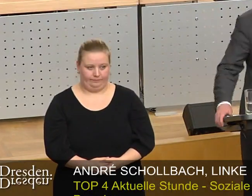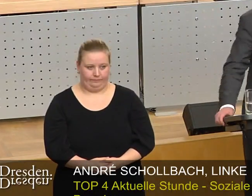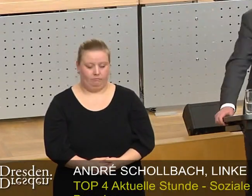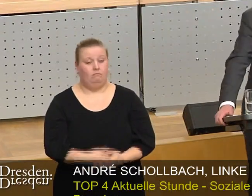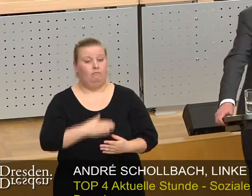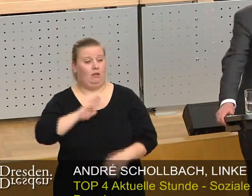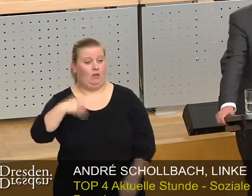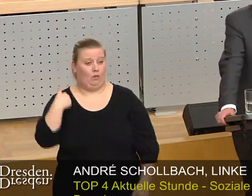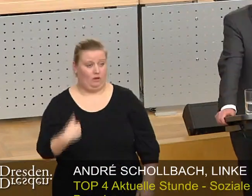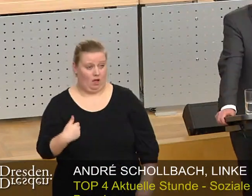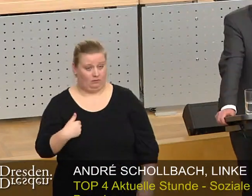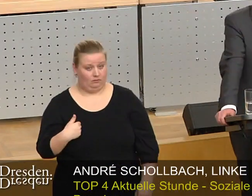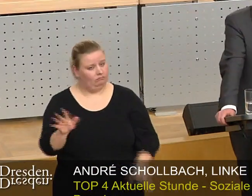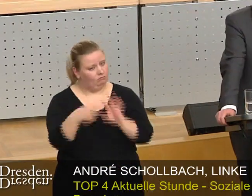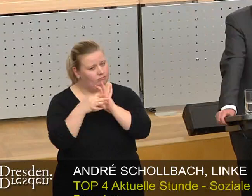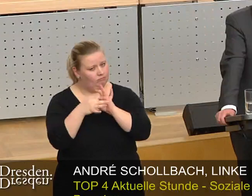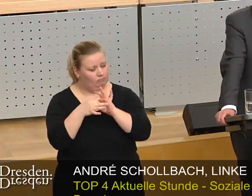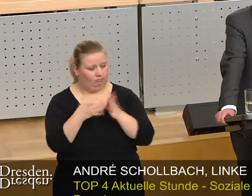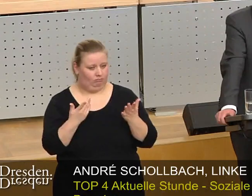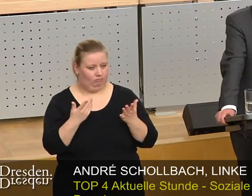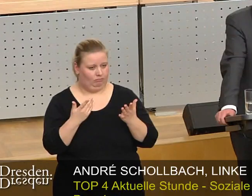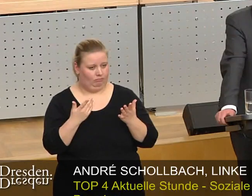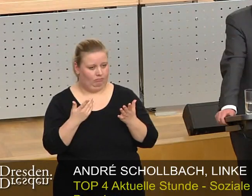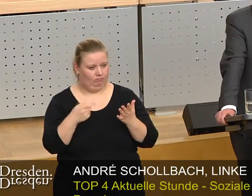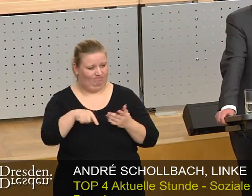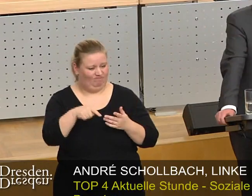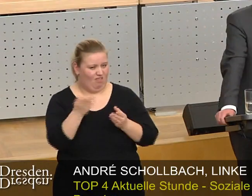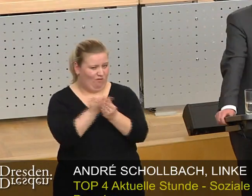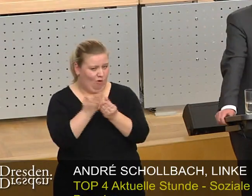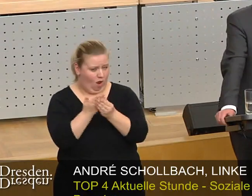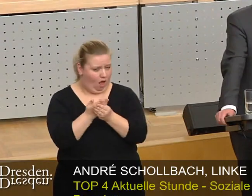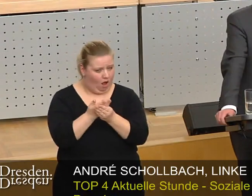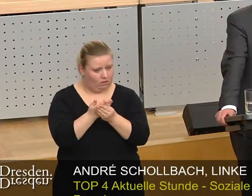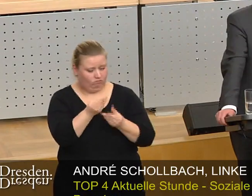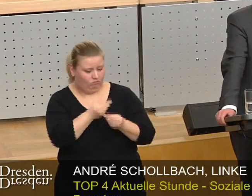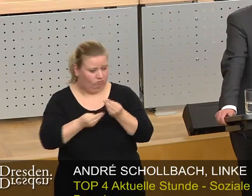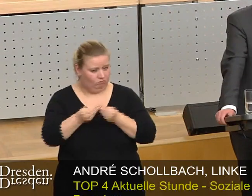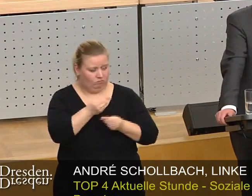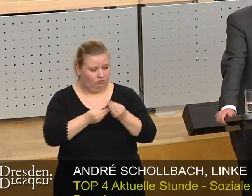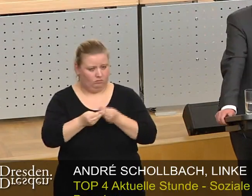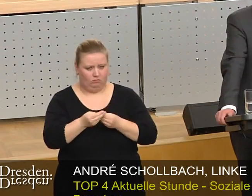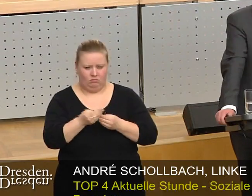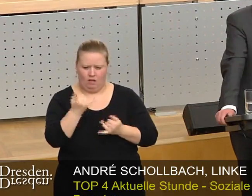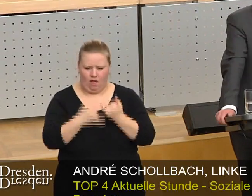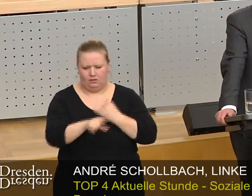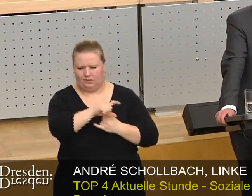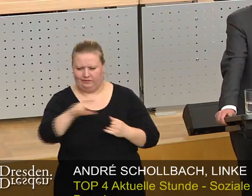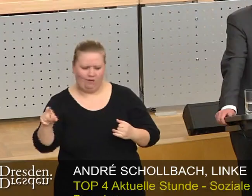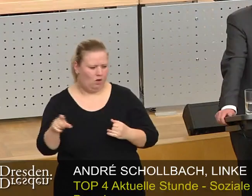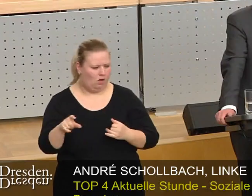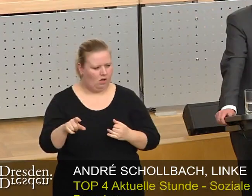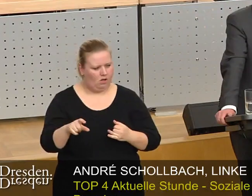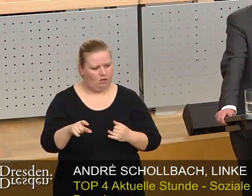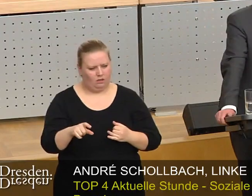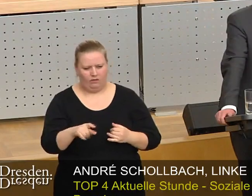Meine Damen und Herren, im Zuge der Behandlung dieser Vorlage wurde in den vergangenen Wochen intensiv